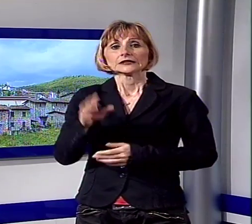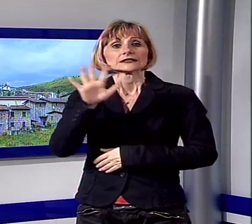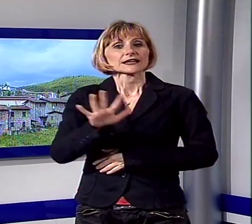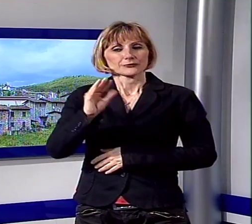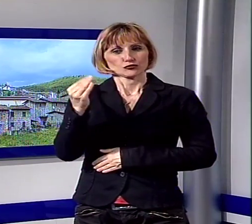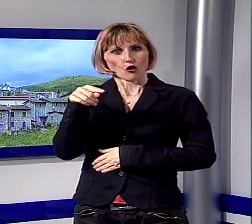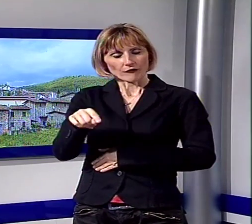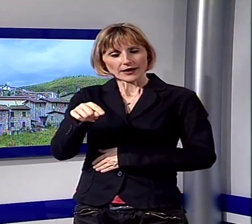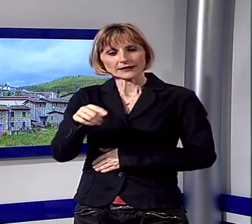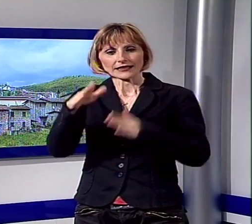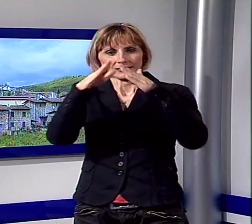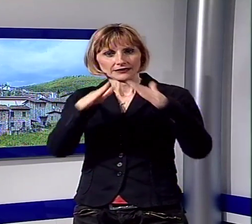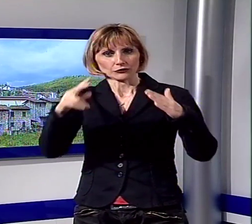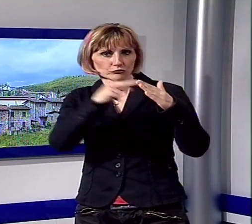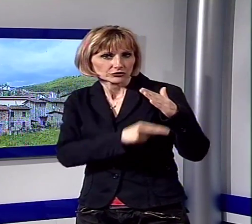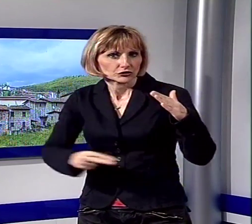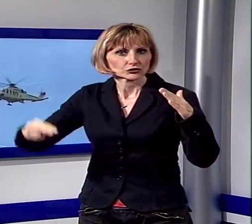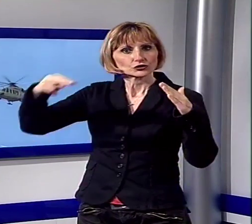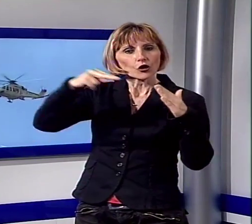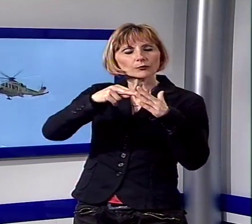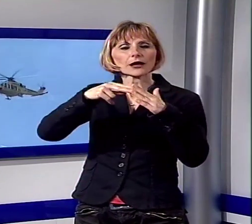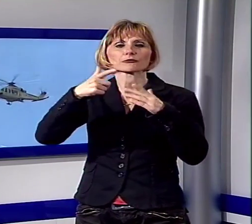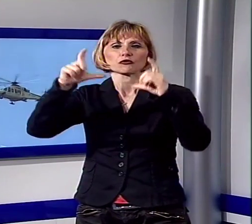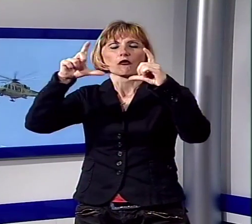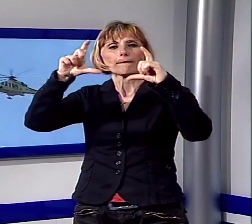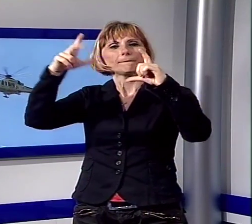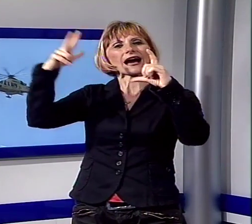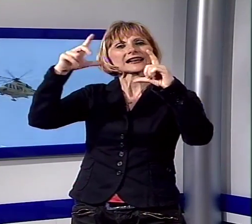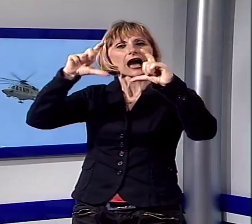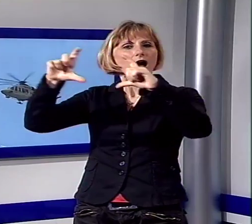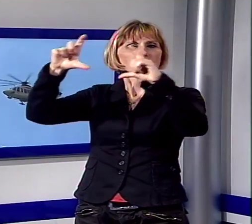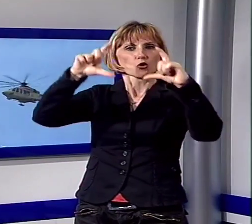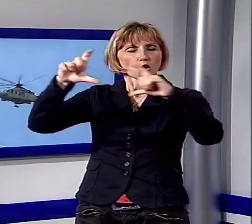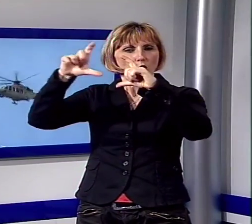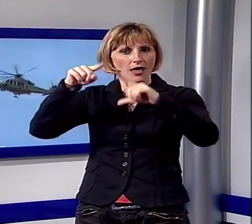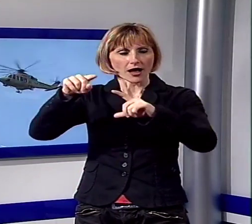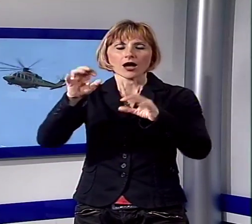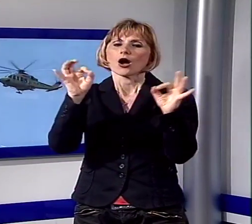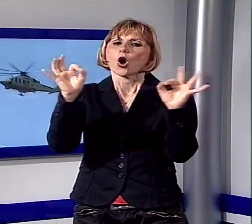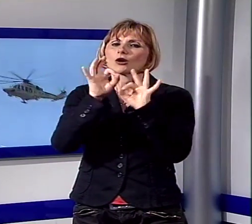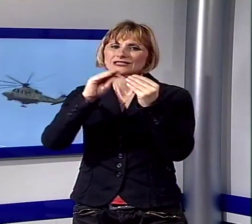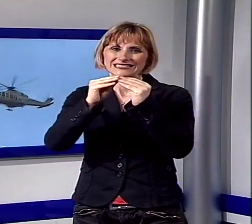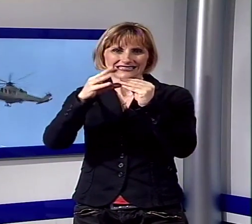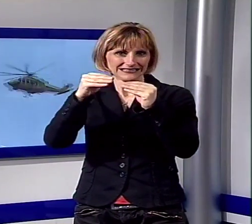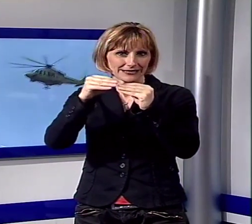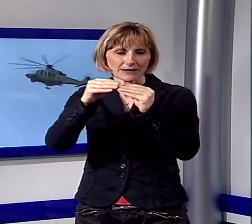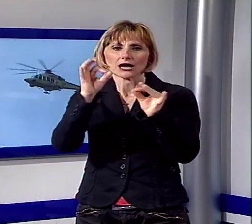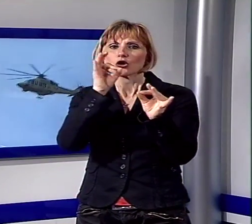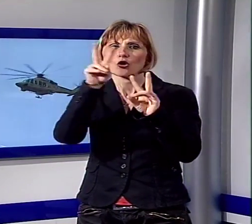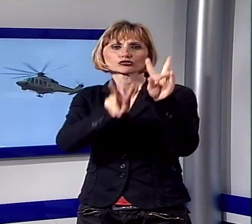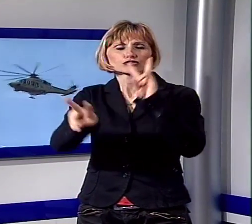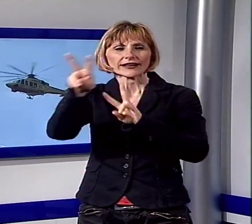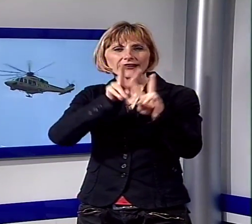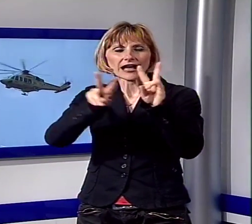il giovane era salito sul tetto per sistemare la parabola ma si pensa anche che possa essere salito per cercare il